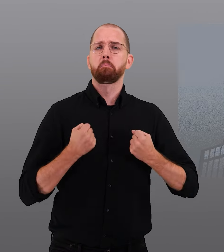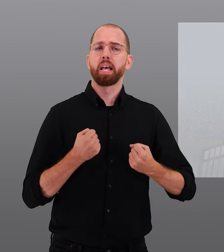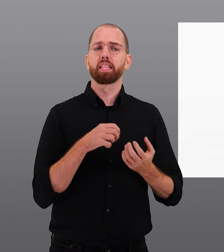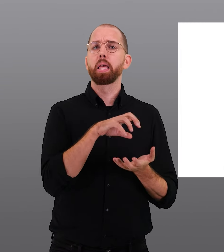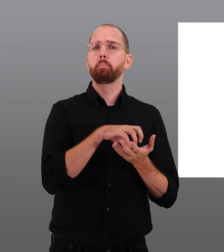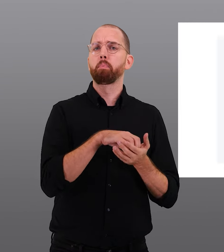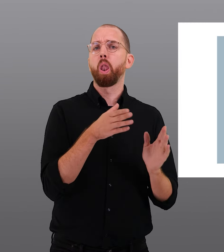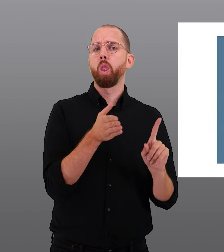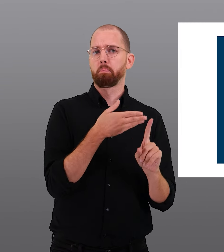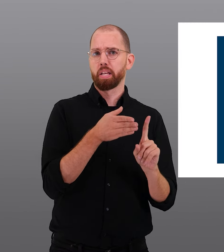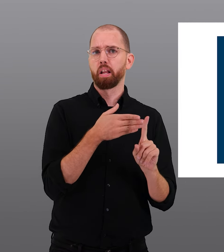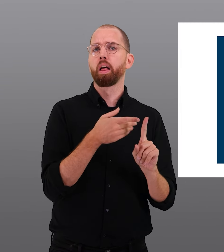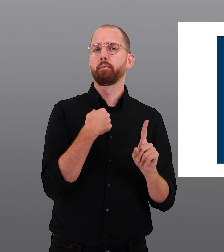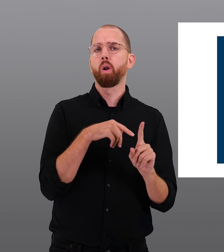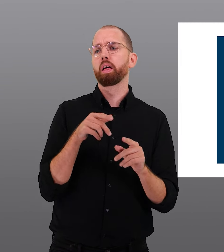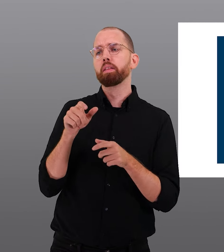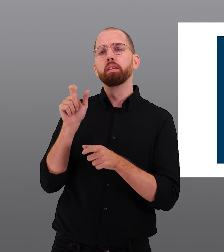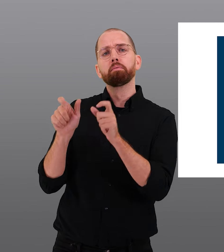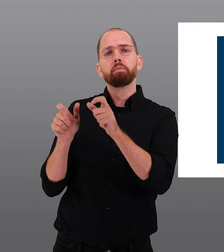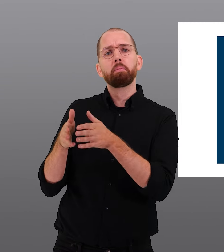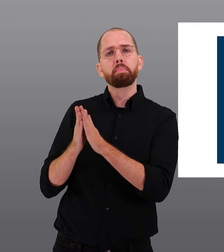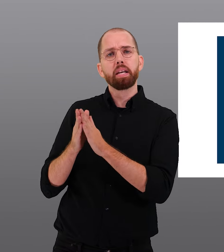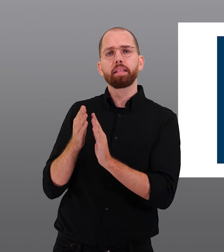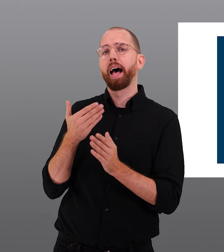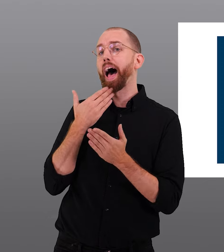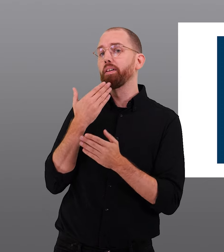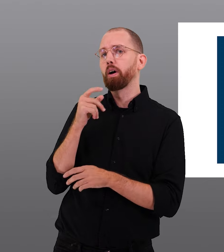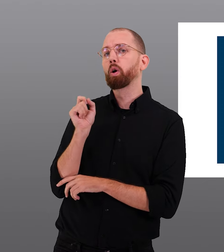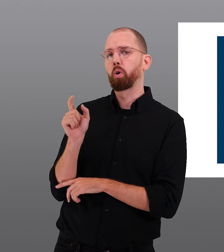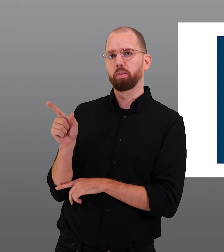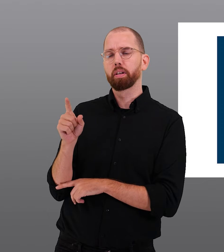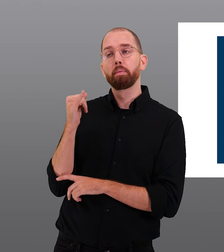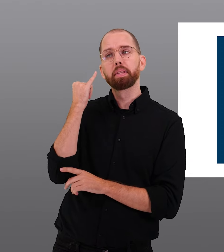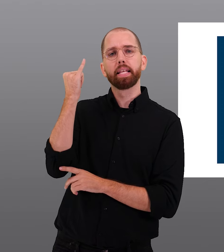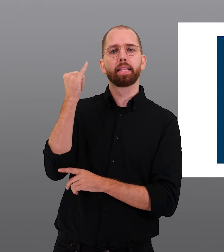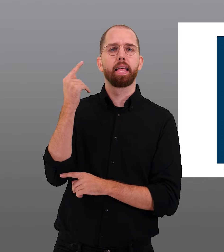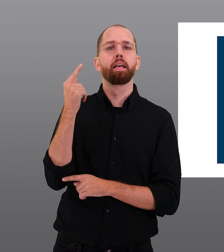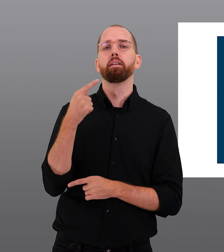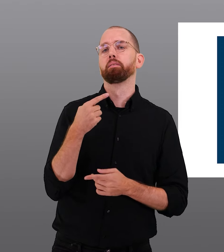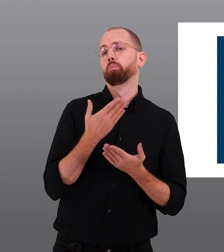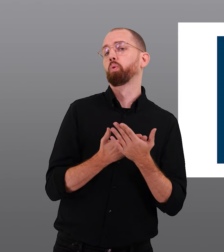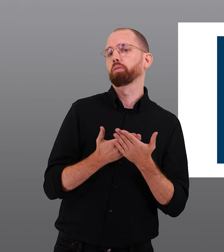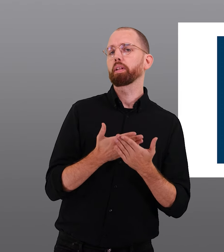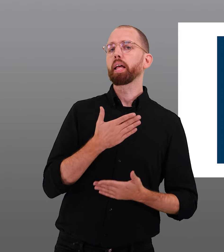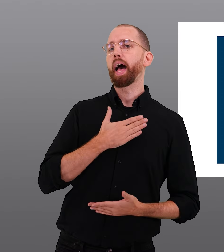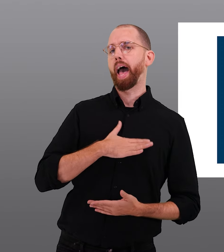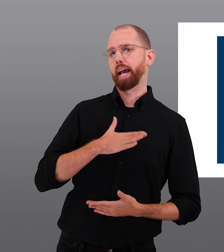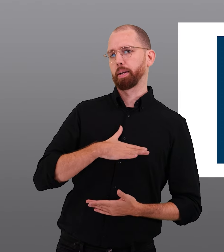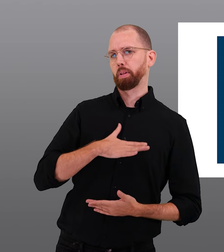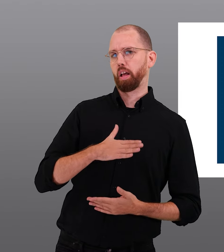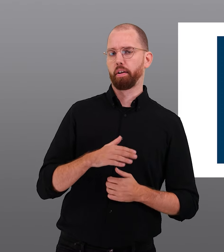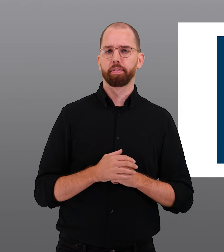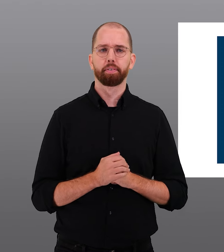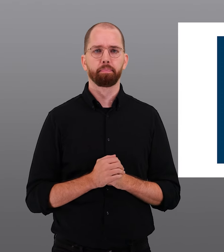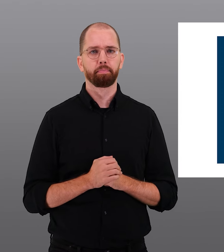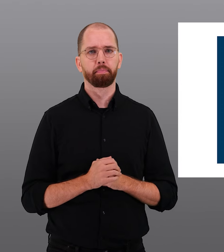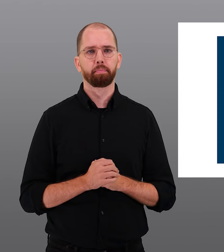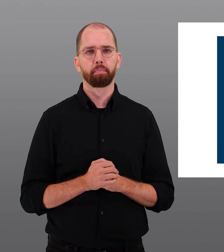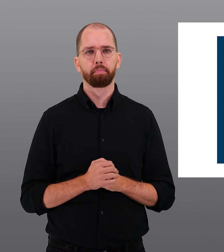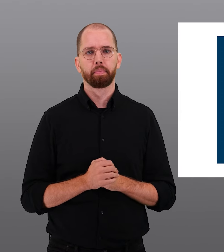Die mächtige Immobilienlobby wolle unter dem Vorwand des Eigenbedarfs dafür sorgen, dass Mietern einfacher gekündigt